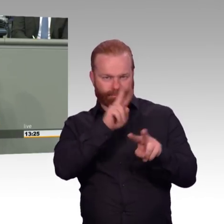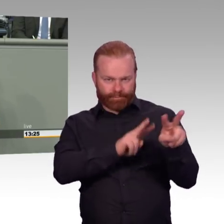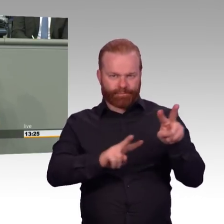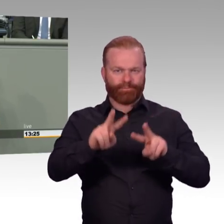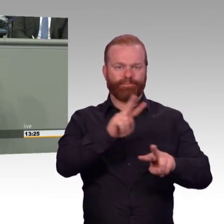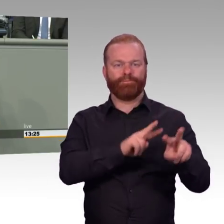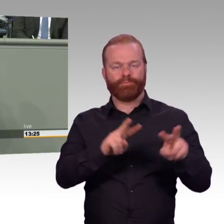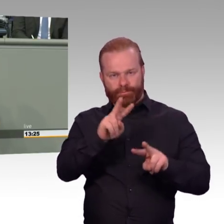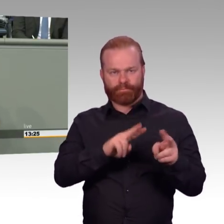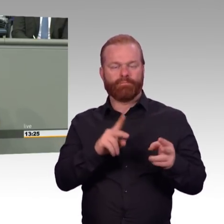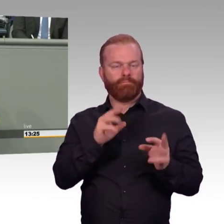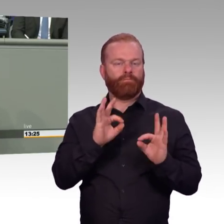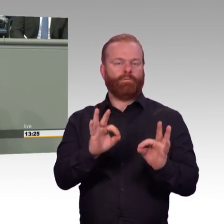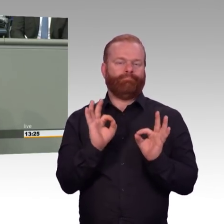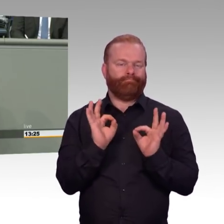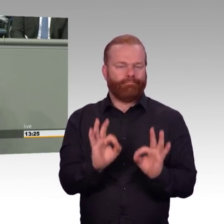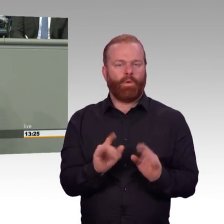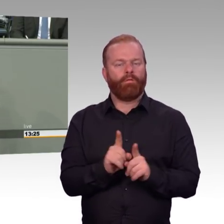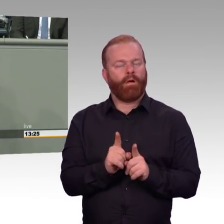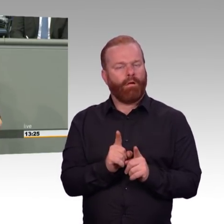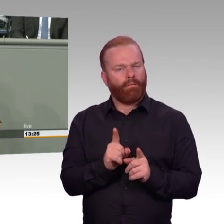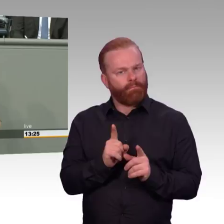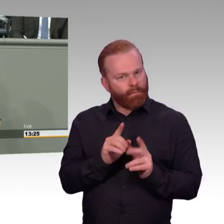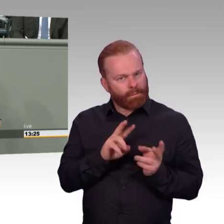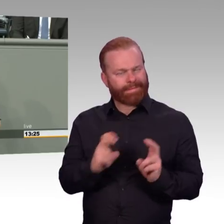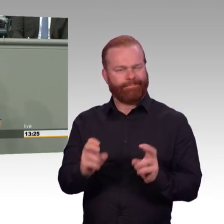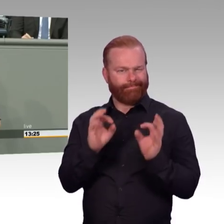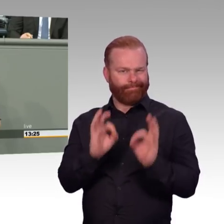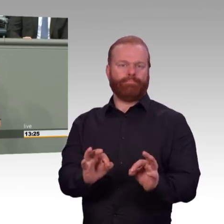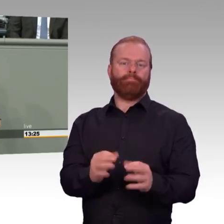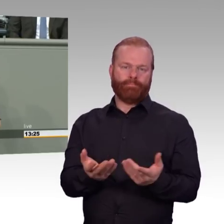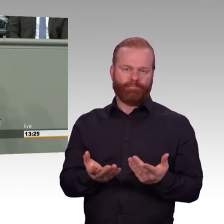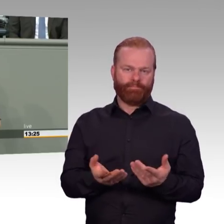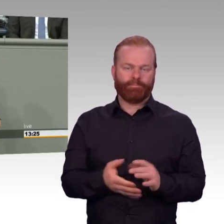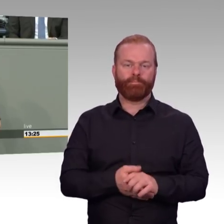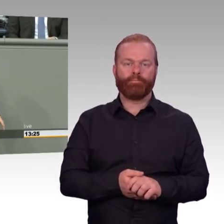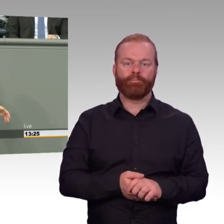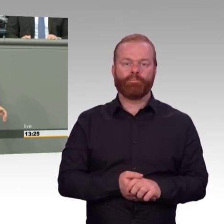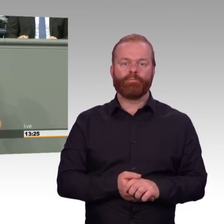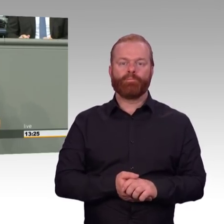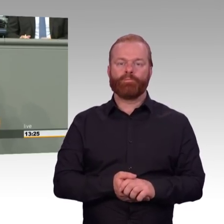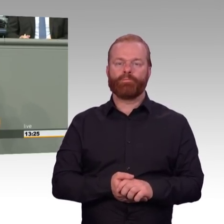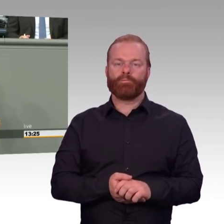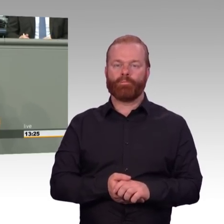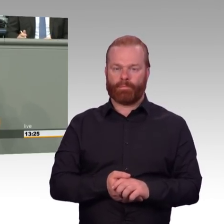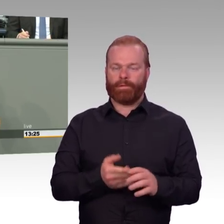sind wir der Kommission und dem Konsens schuldig. Man darf auch nicht vergessen, dass die Bundesregierung mit den Ländern parallel, gerade am Strukturstärkungsgesetz,